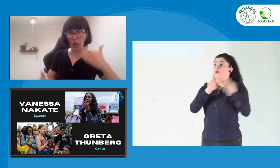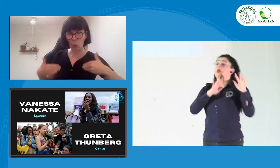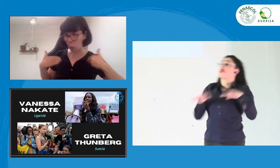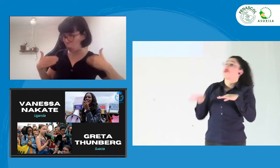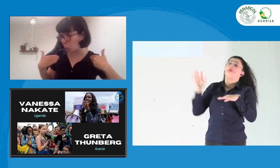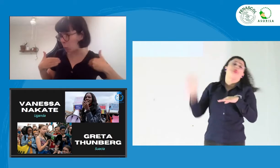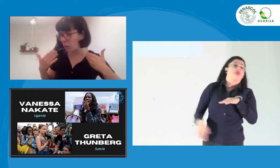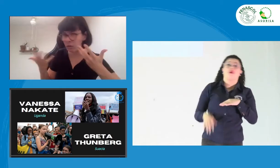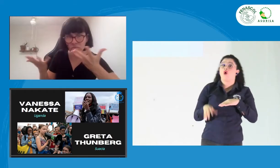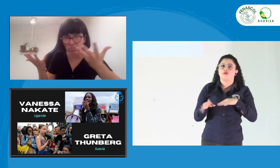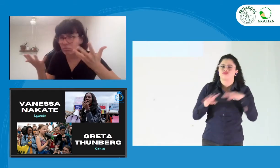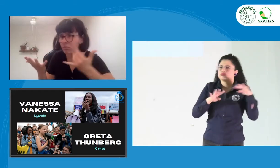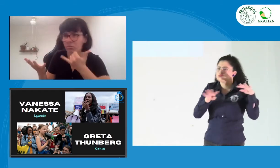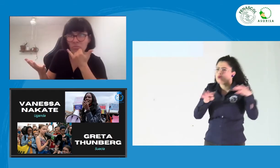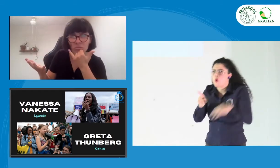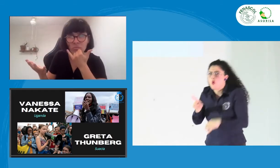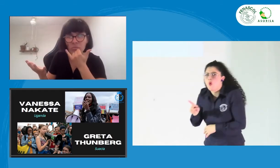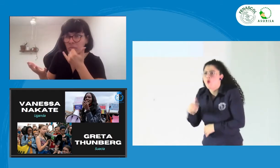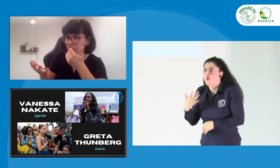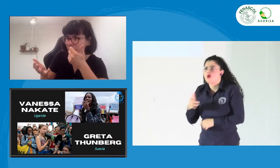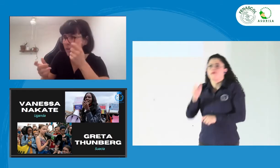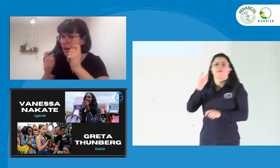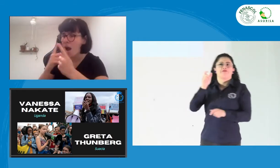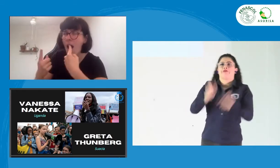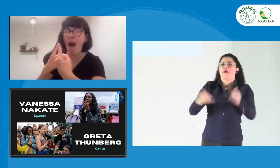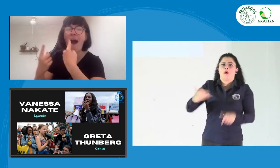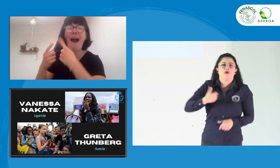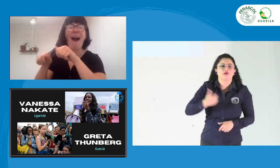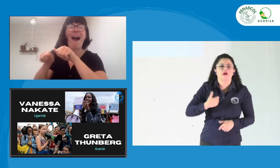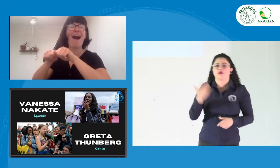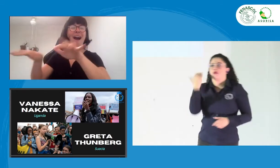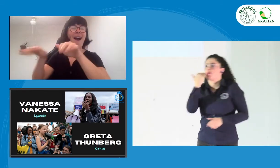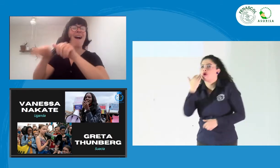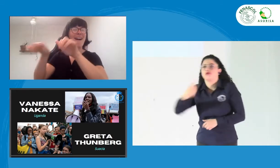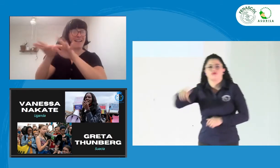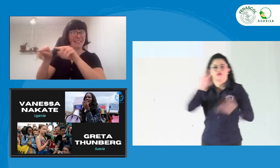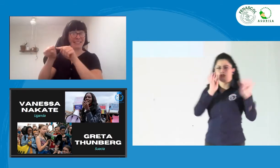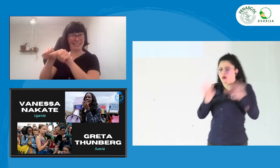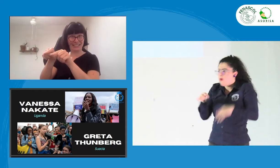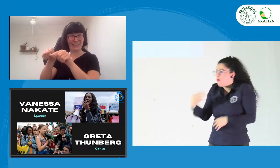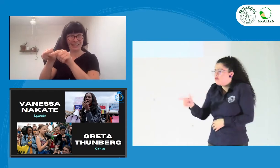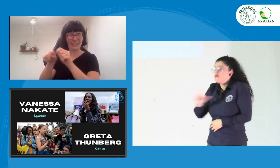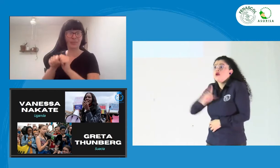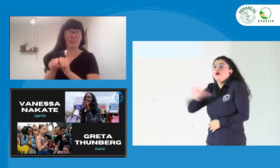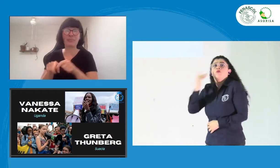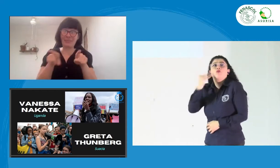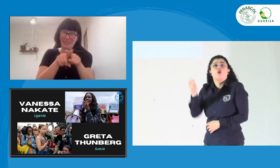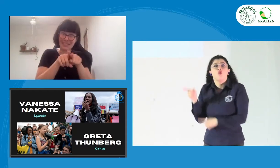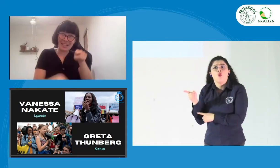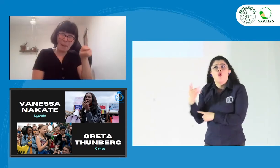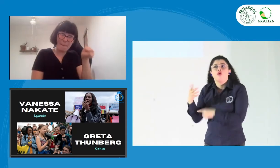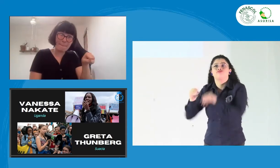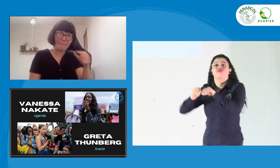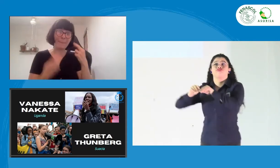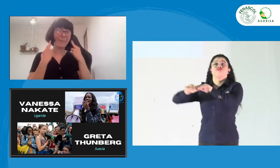llevar esa representación de las mujeres, ese liderazgo y en buscar hablar con los tomadores de